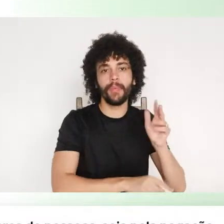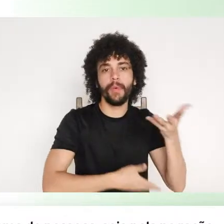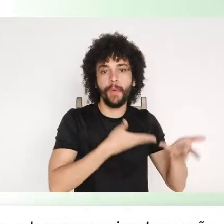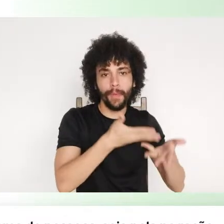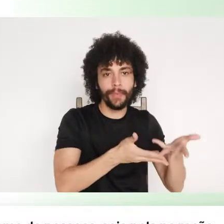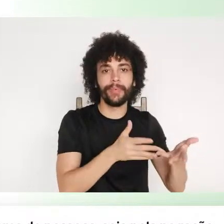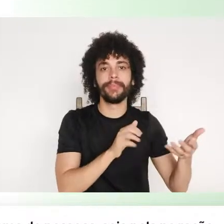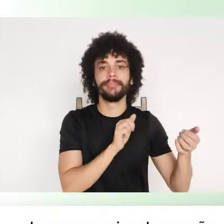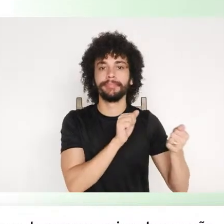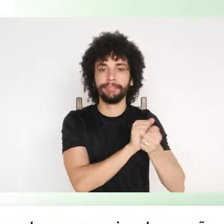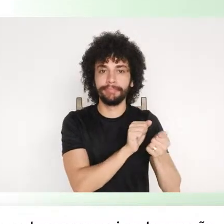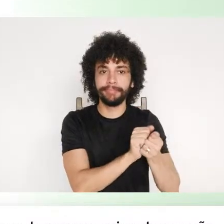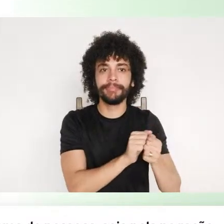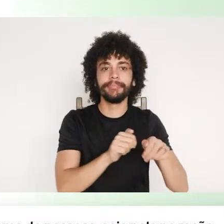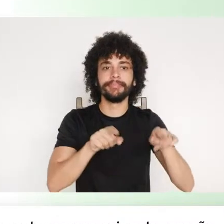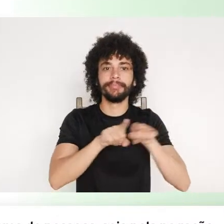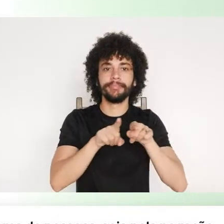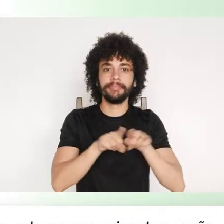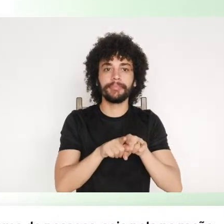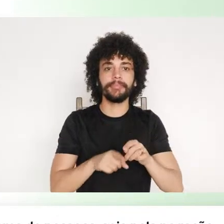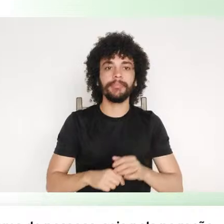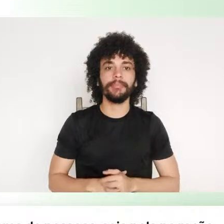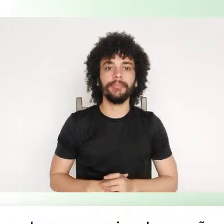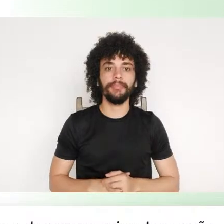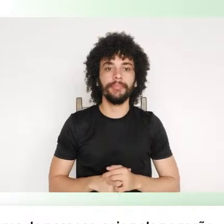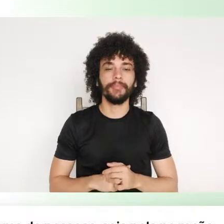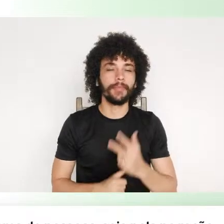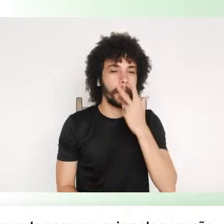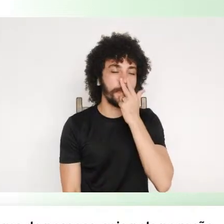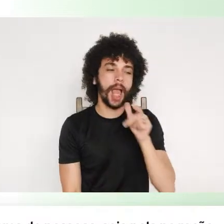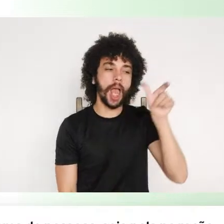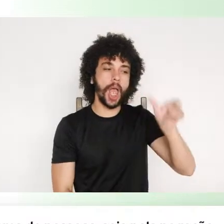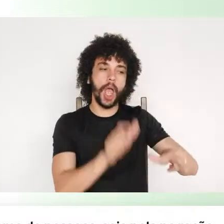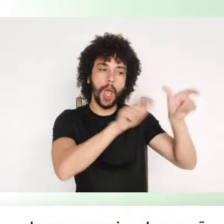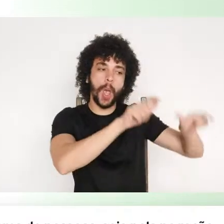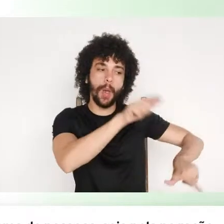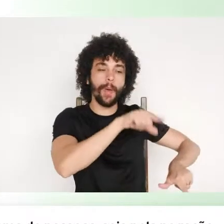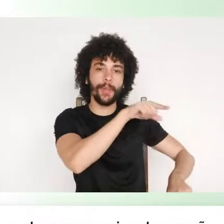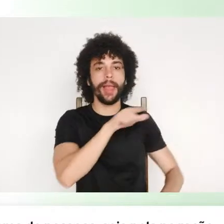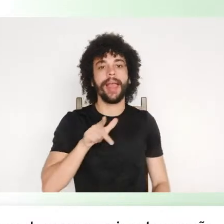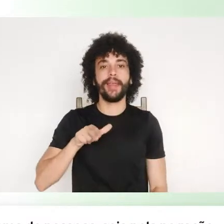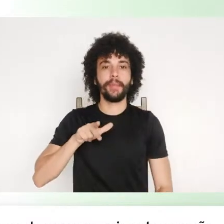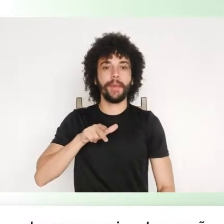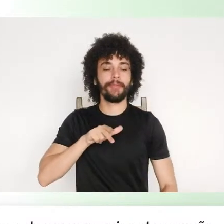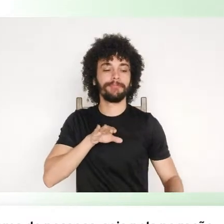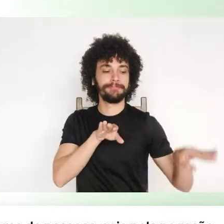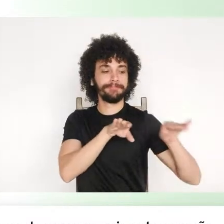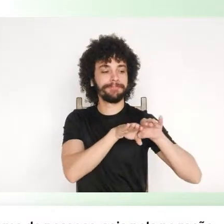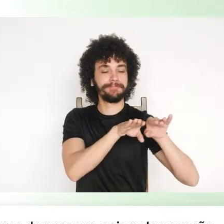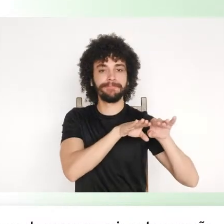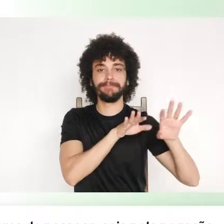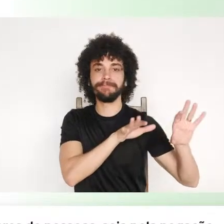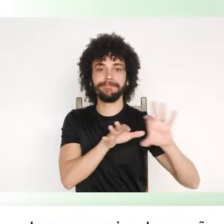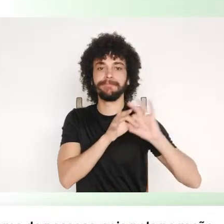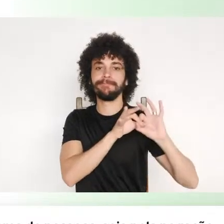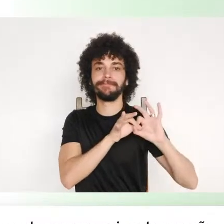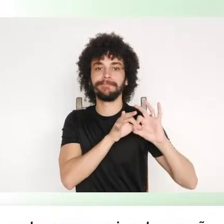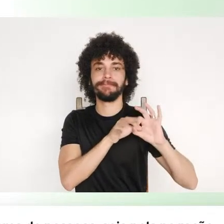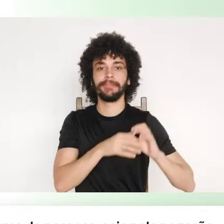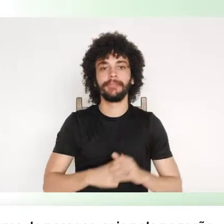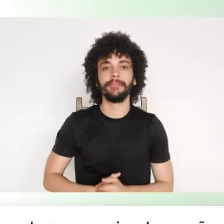a questão de ver o outro como seu irmão, talvez a gente tenha